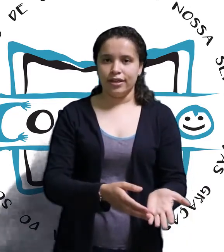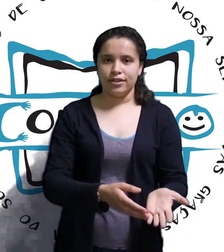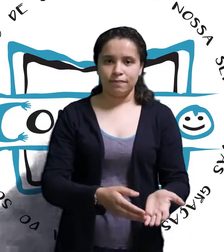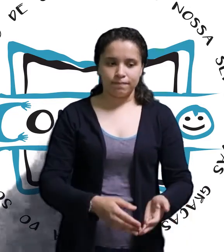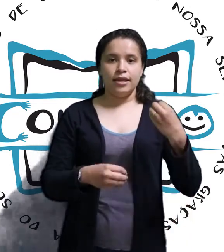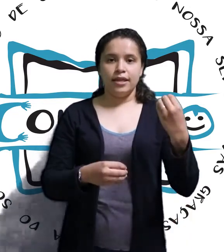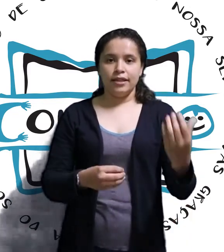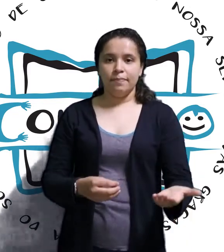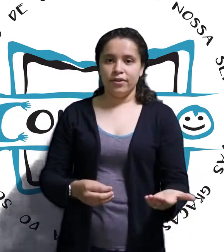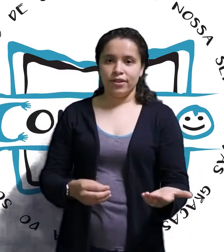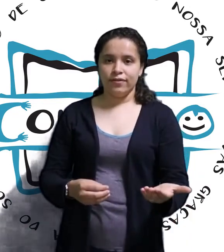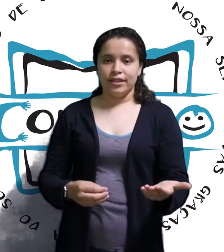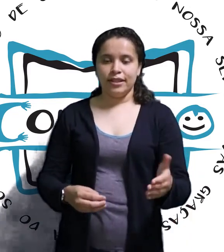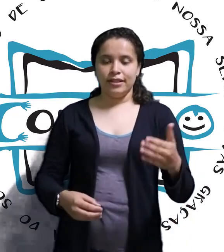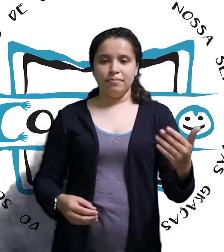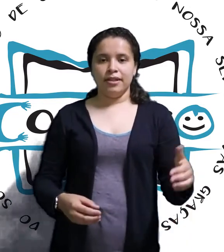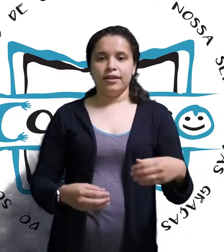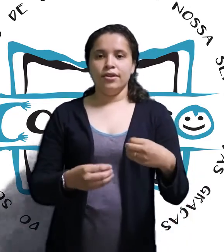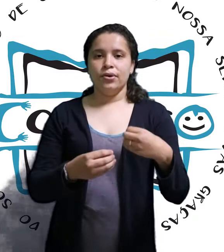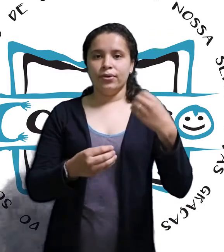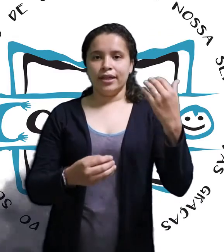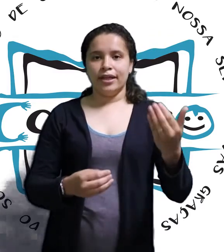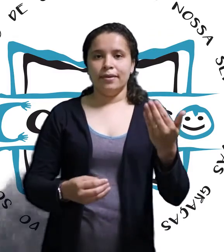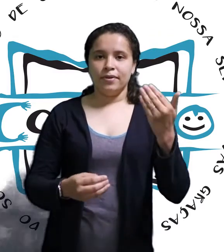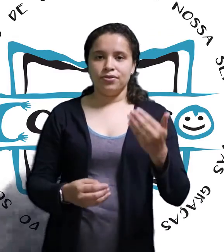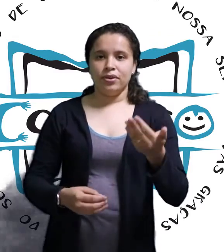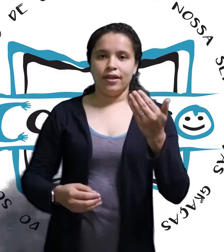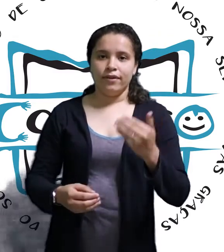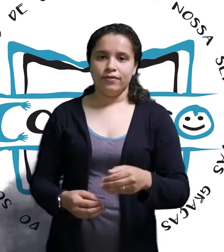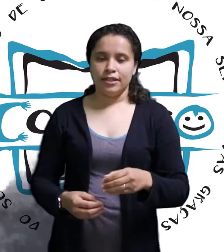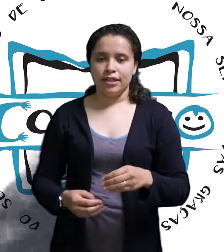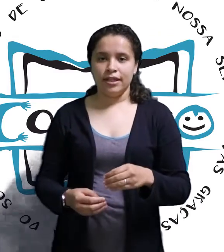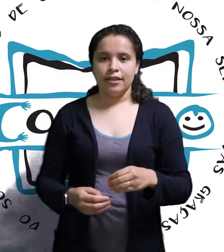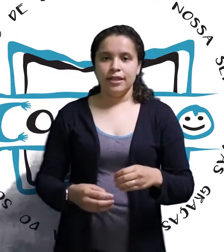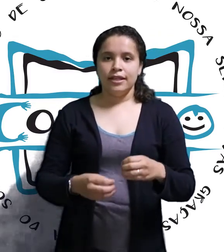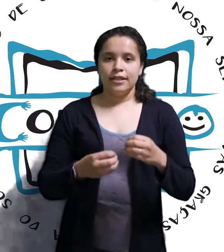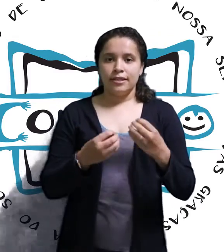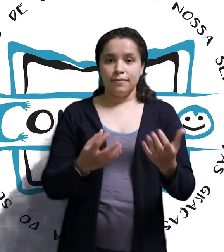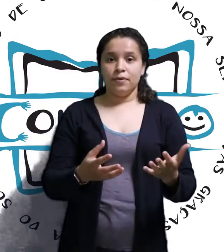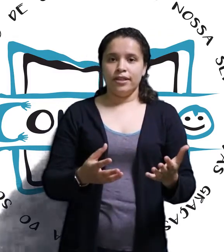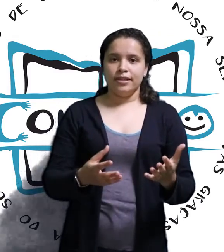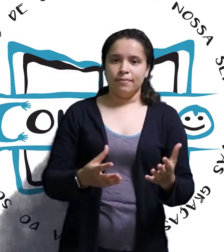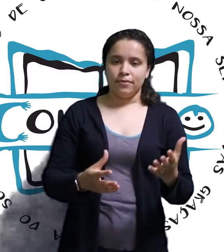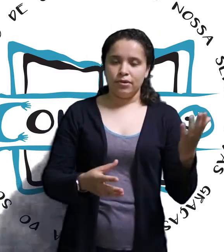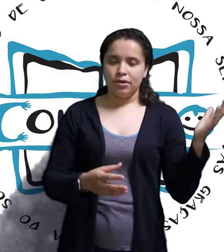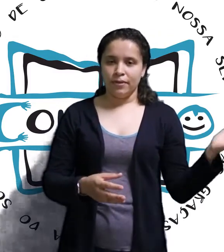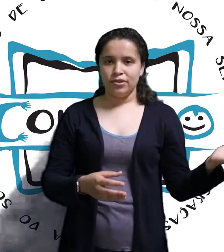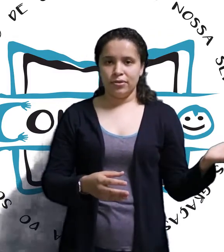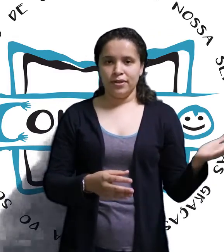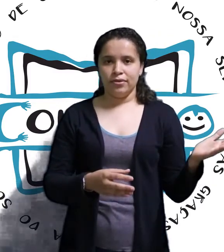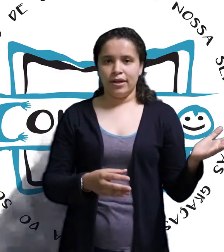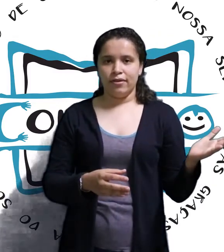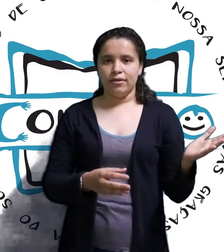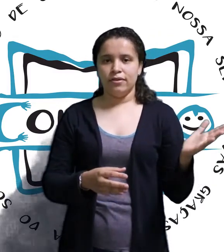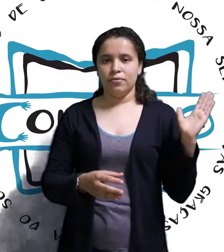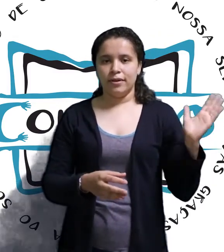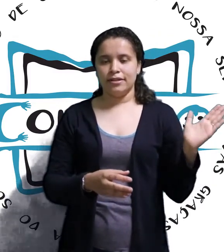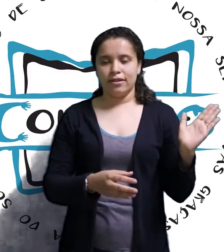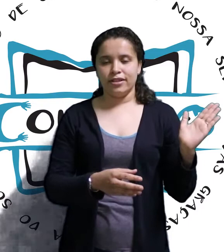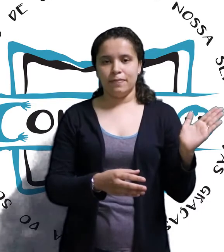E depois que você determina o que cada pessoa ela vai fazer, se, por exemplo, como a gente comentou em umas aulas